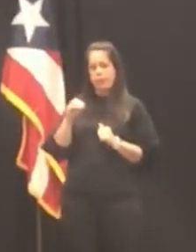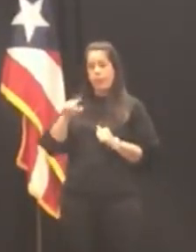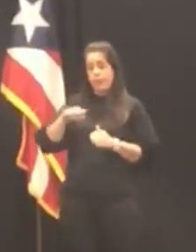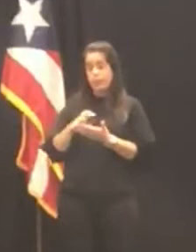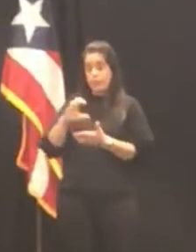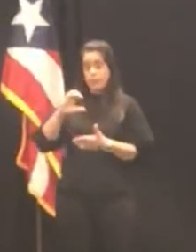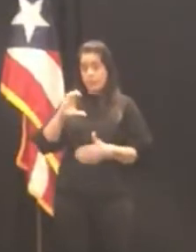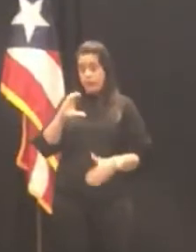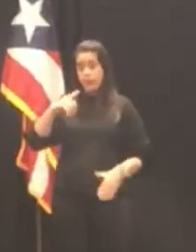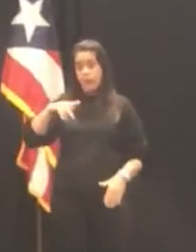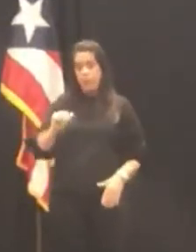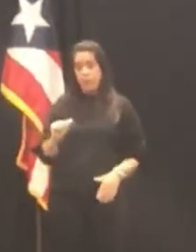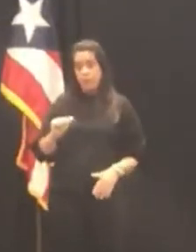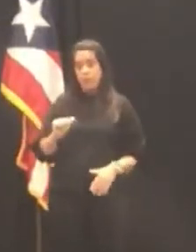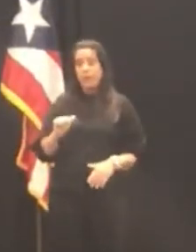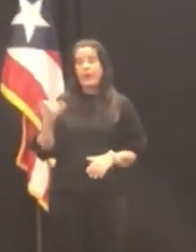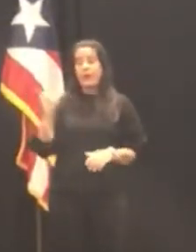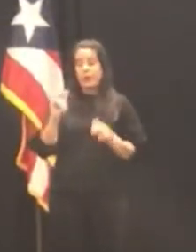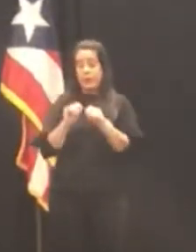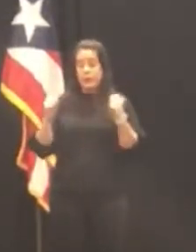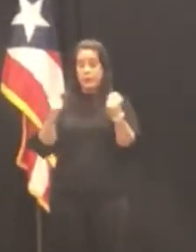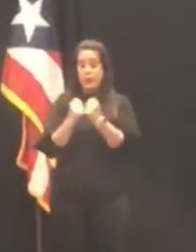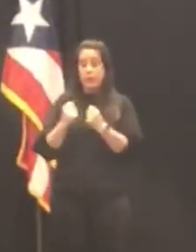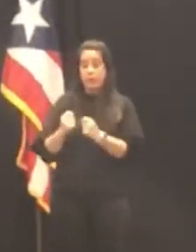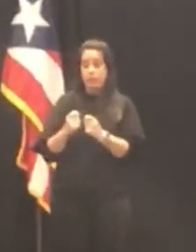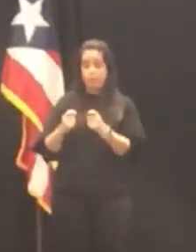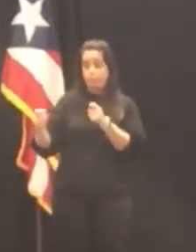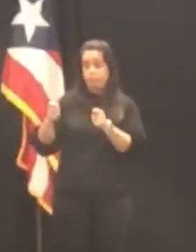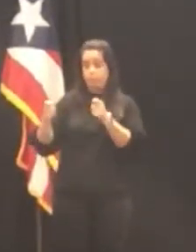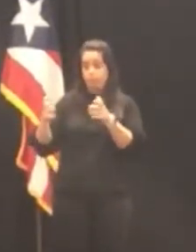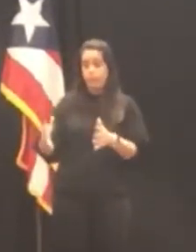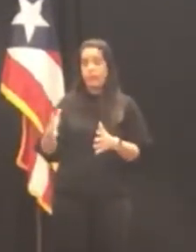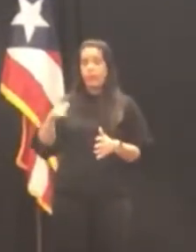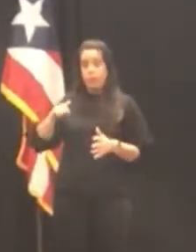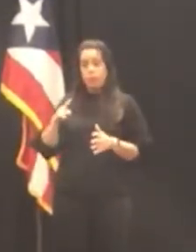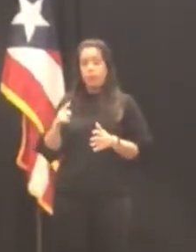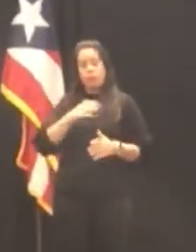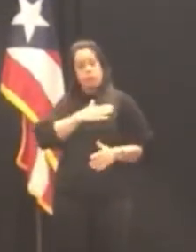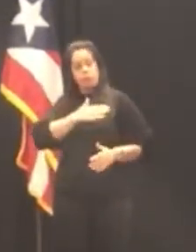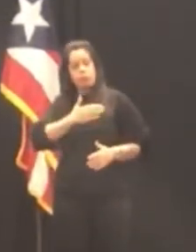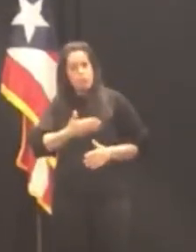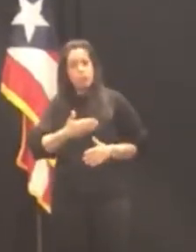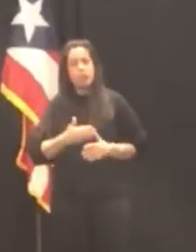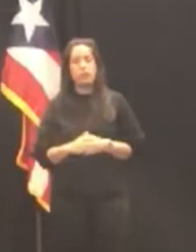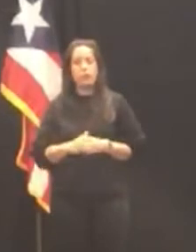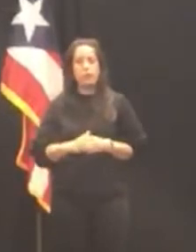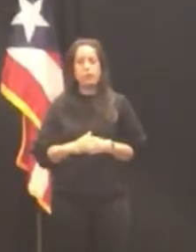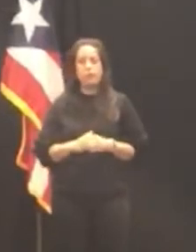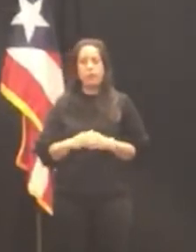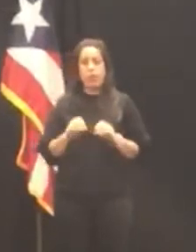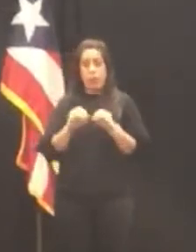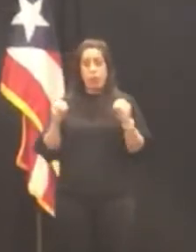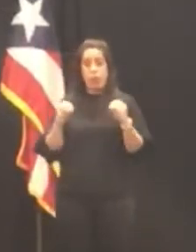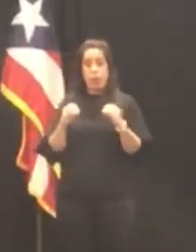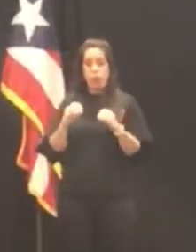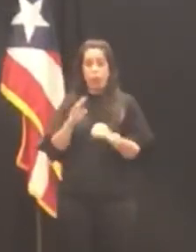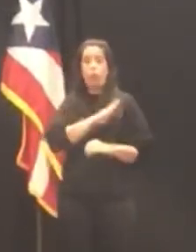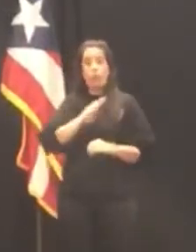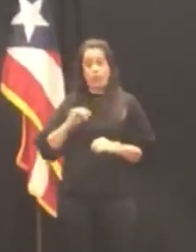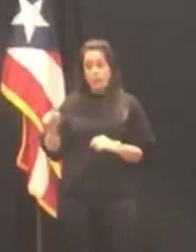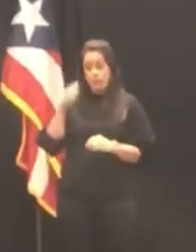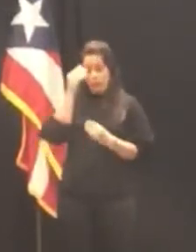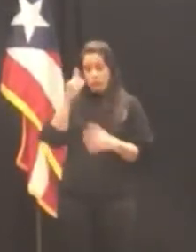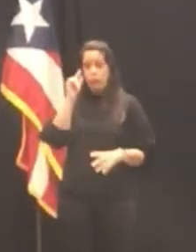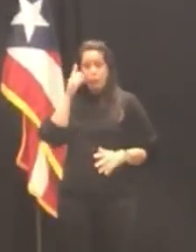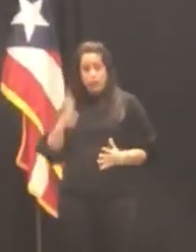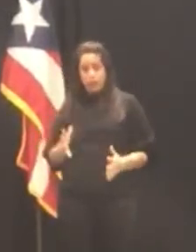y aparte de su equipo gerenciar por haber participado de forma voluntaria en el comité que mencionó la gobernadora